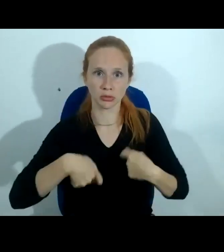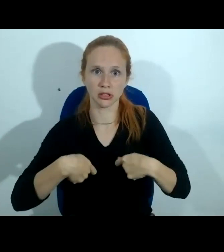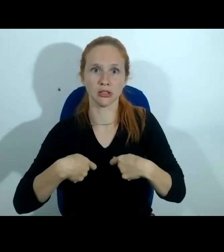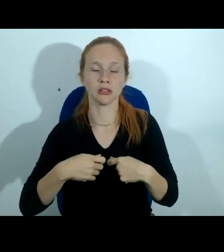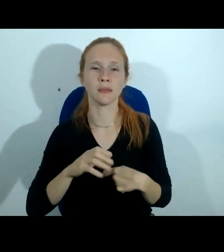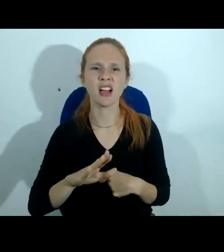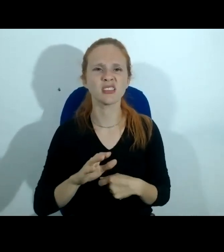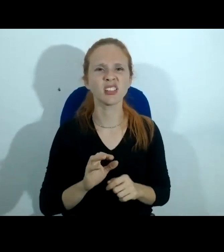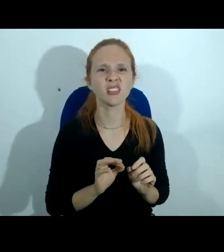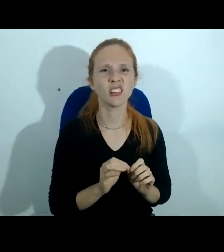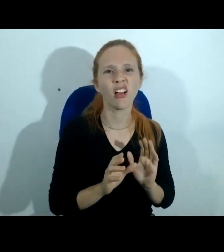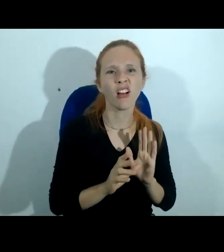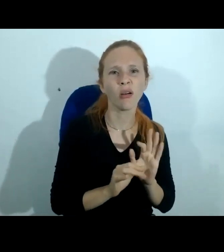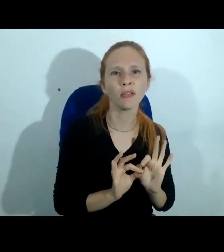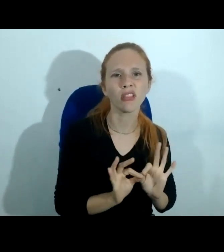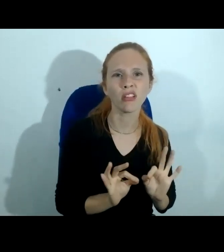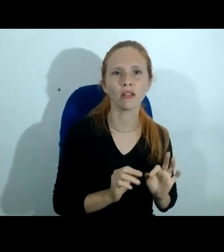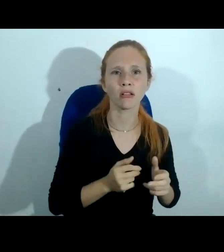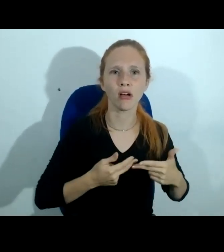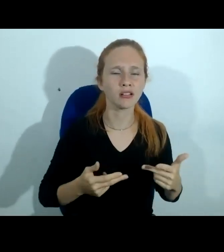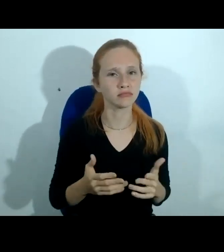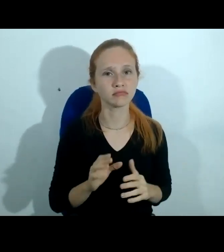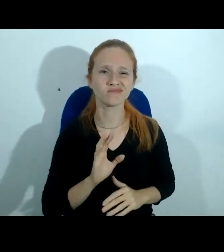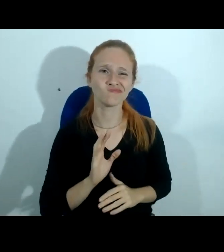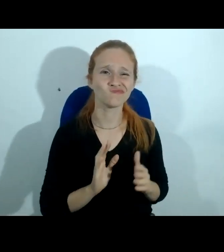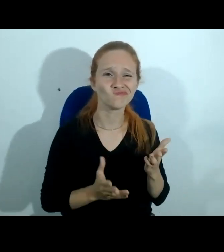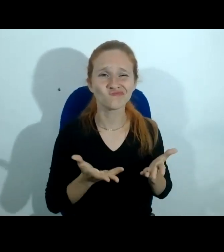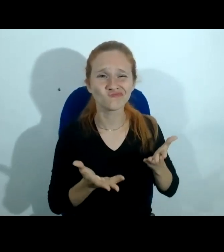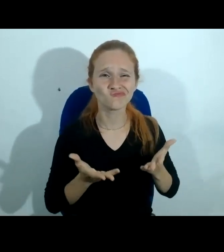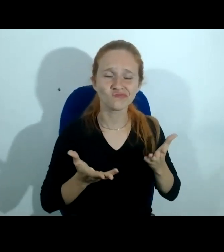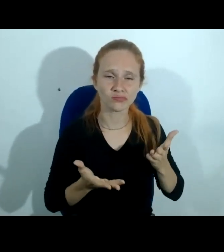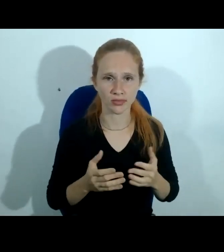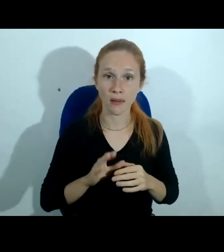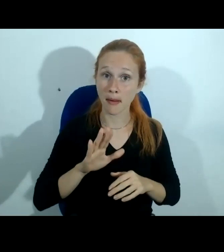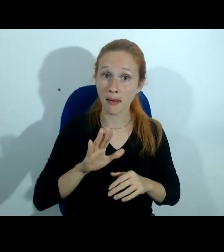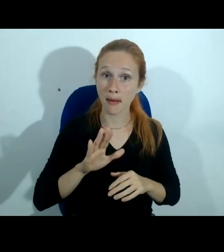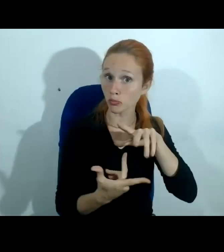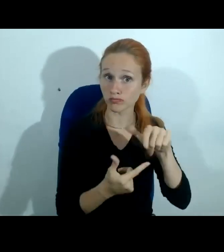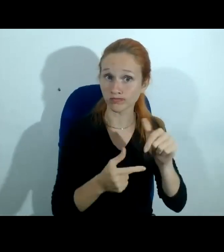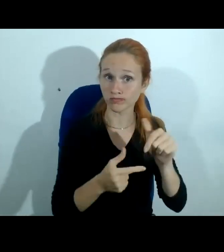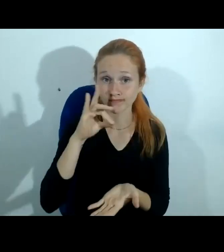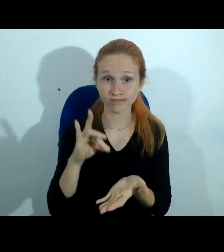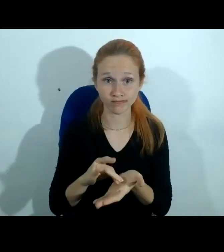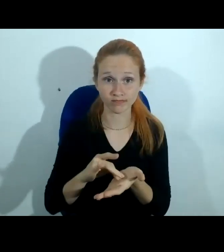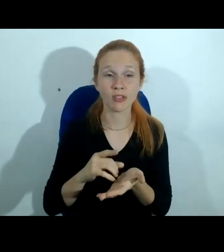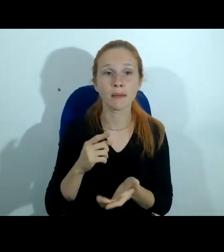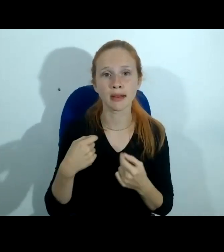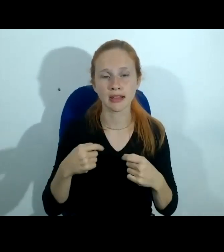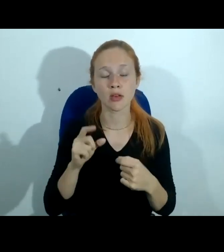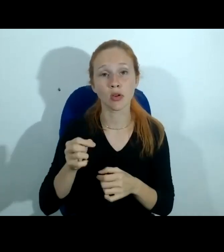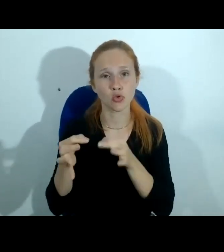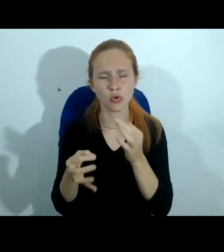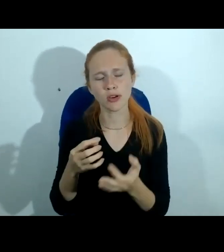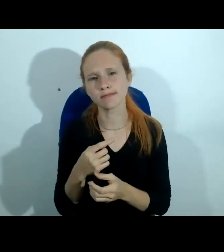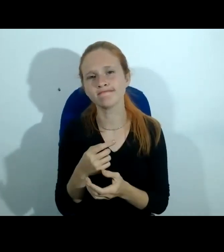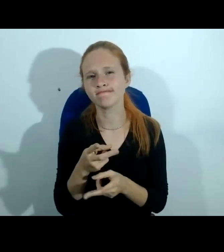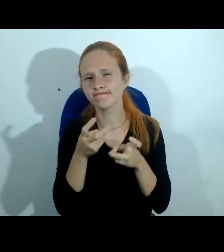que não é a solução talvez perfeita mas dentro desse nosso mundo real acho que é uma boa bússola para o juiz e como